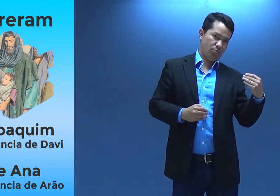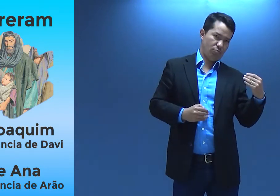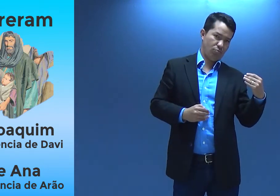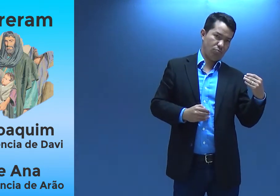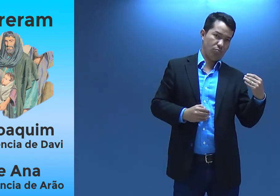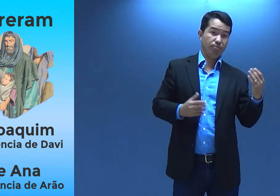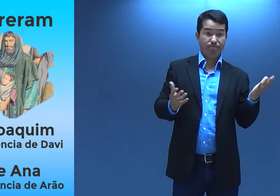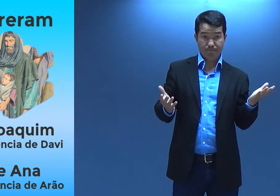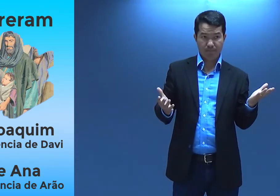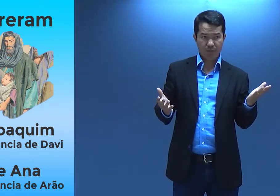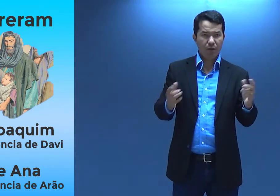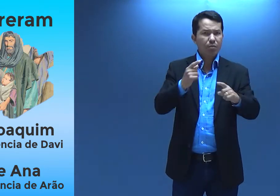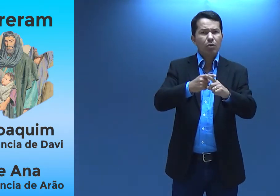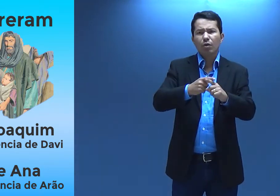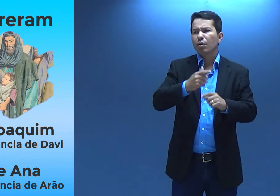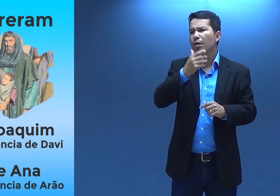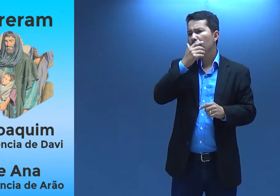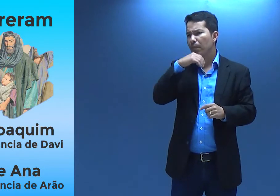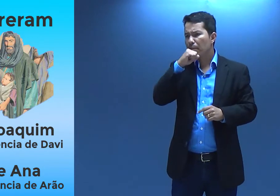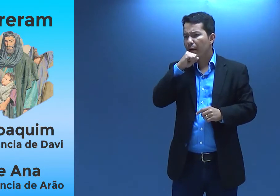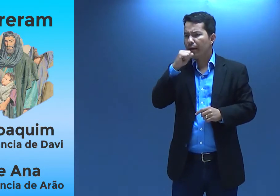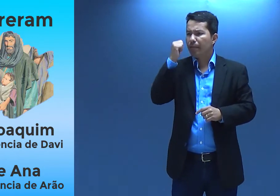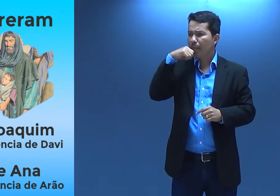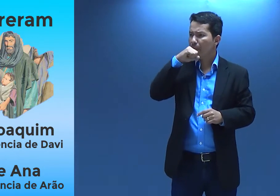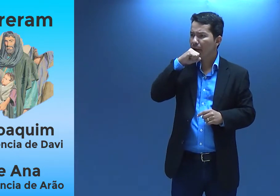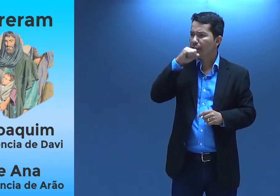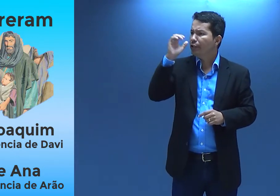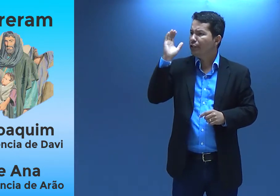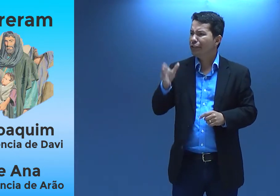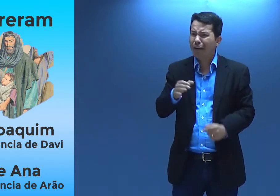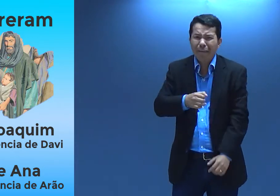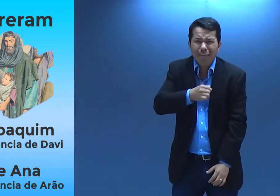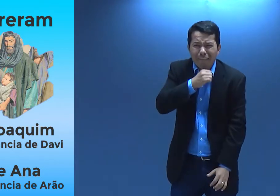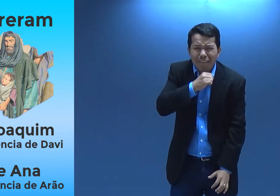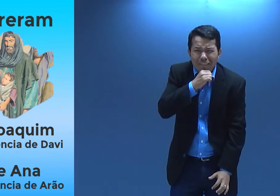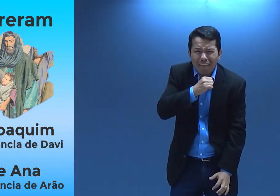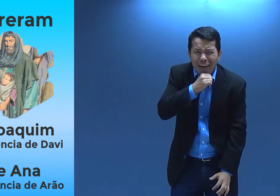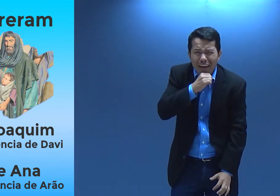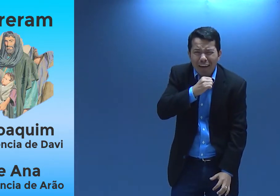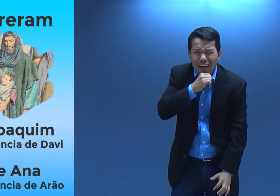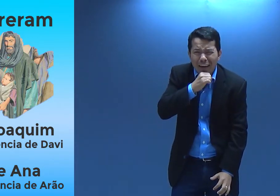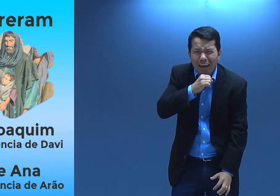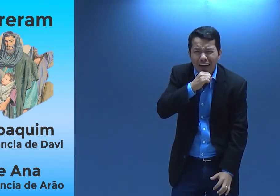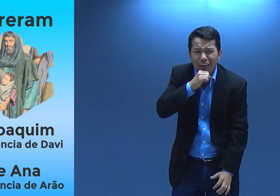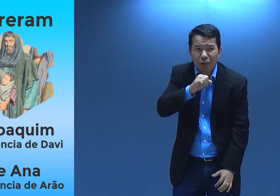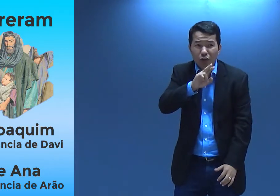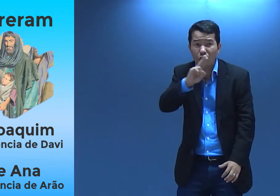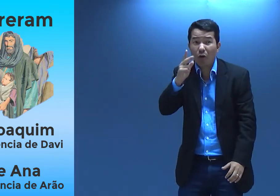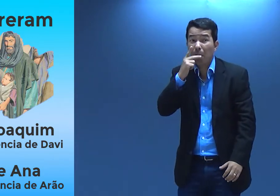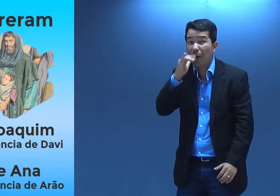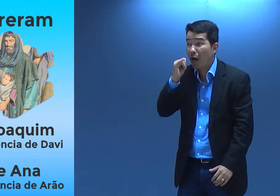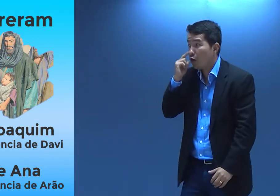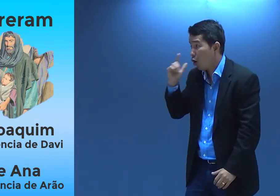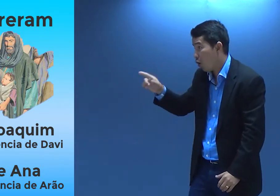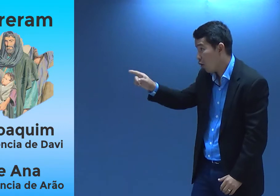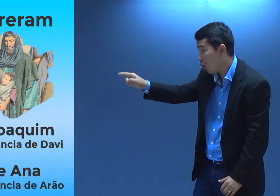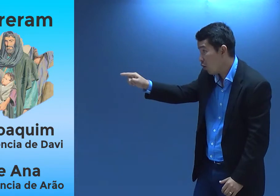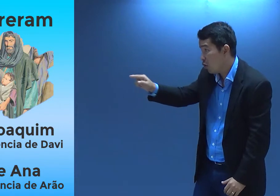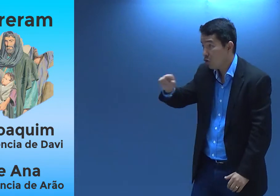Ou a última filha. Por quê? O papai e a mãe dela já estavam muito idosos. Olha lá o nome